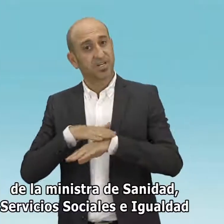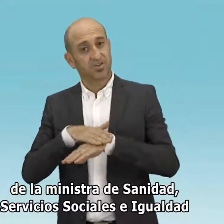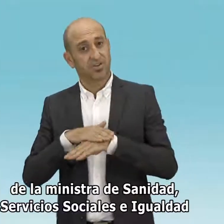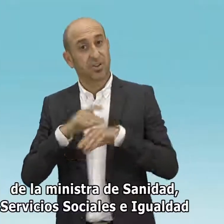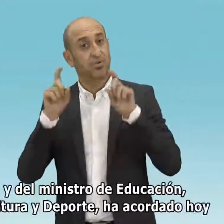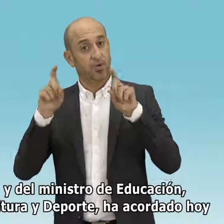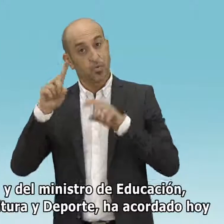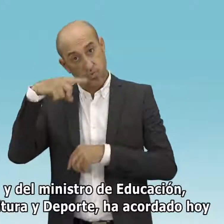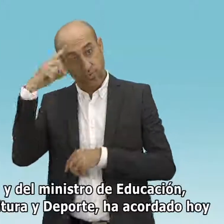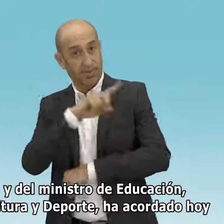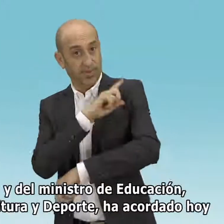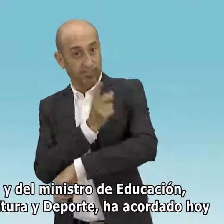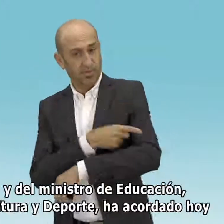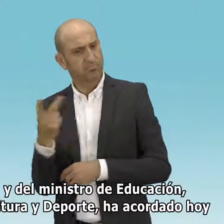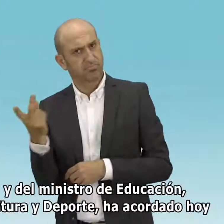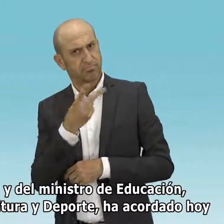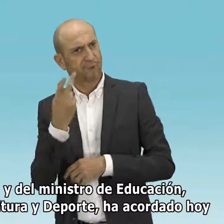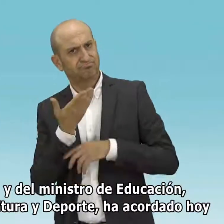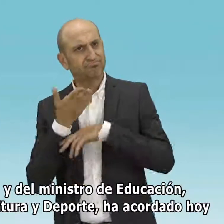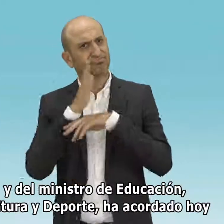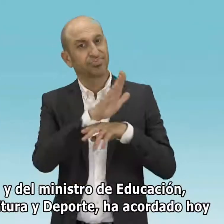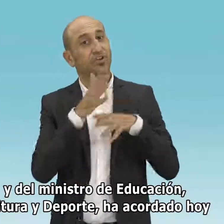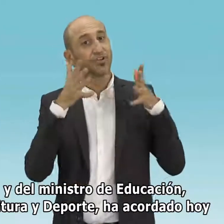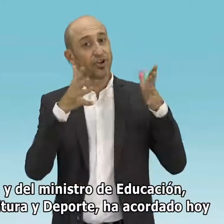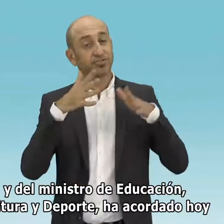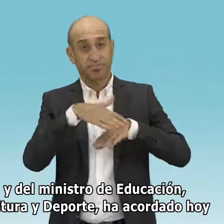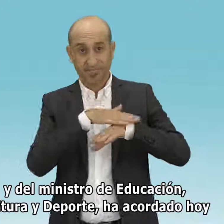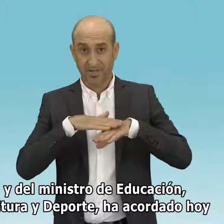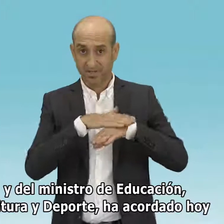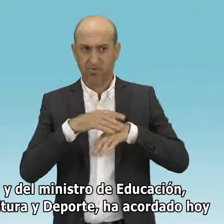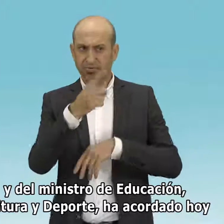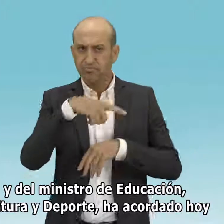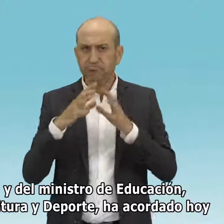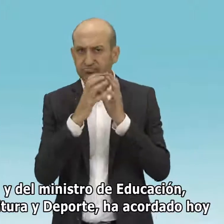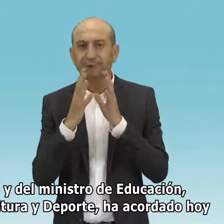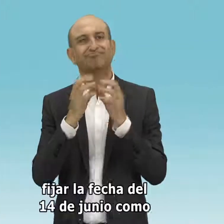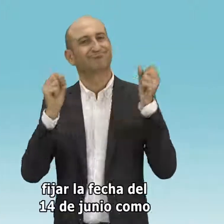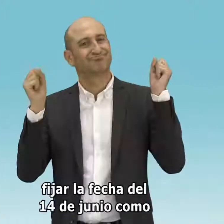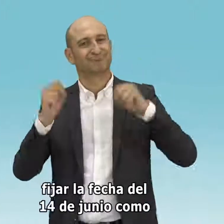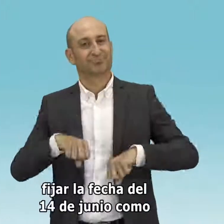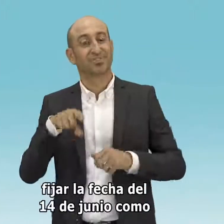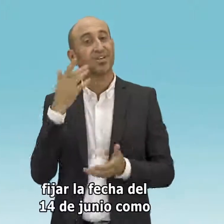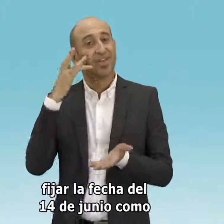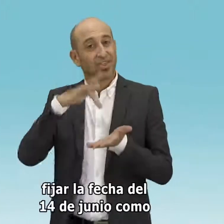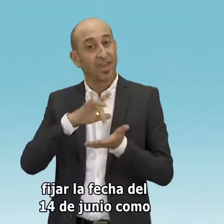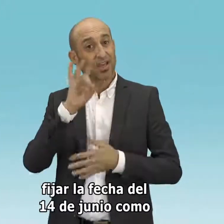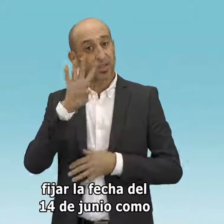Igualdad y del Ministerio de Educación, Cultura y Deporte, ha acordado hoy fijar la fecha del 14 de junio